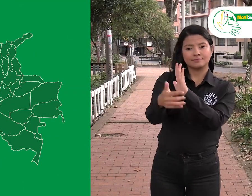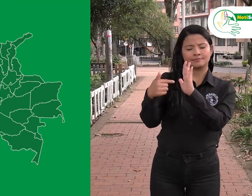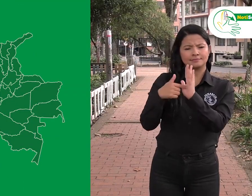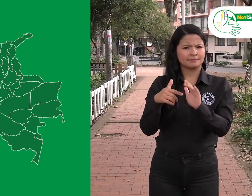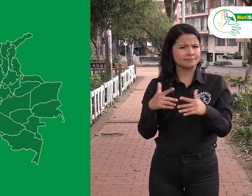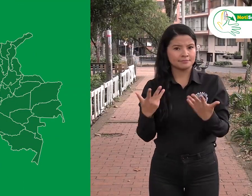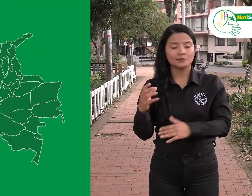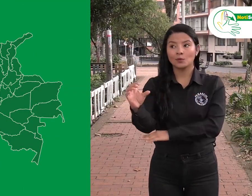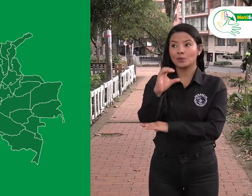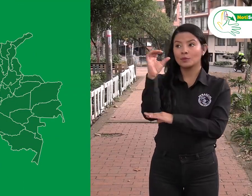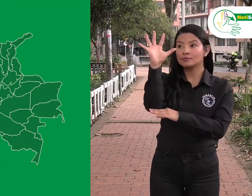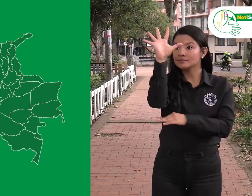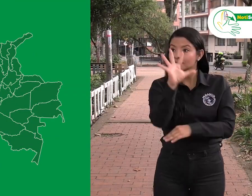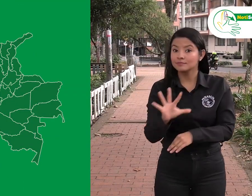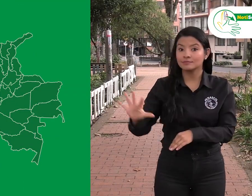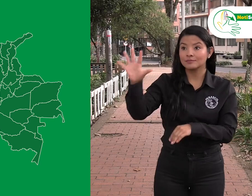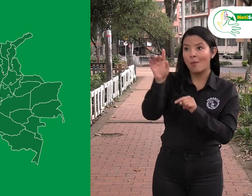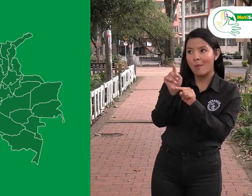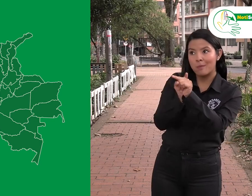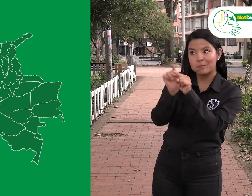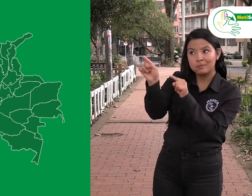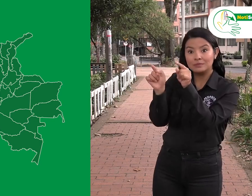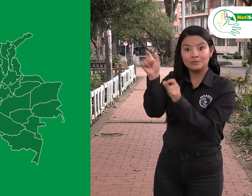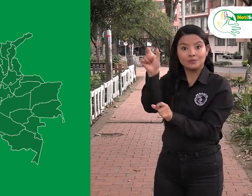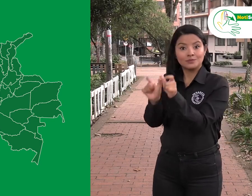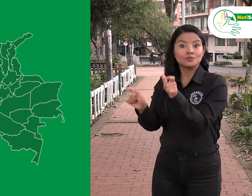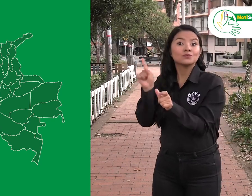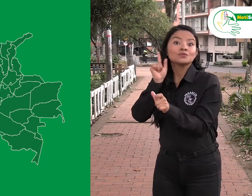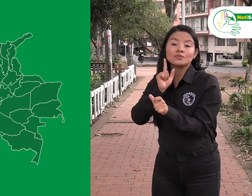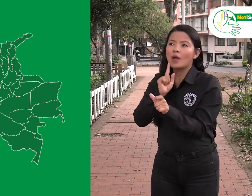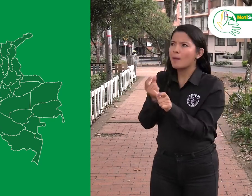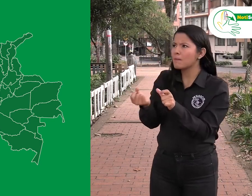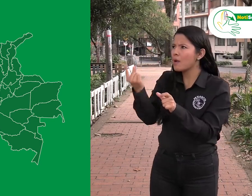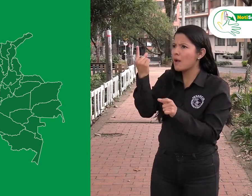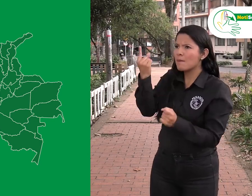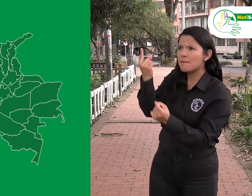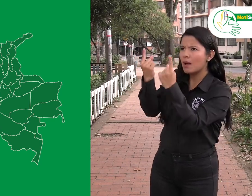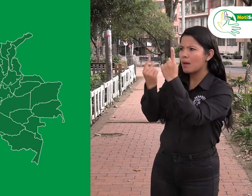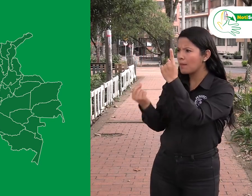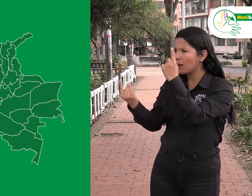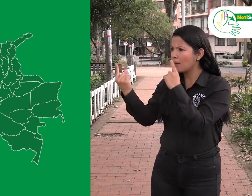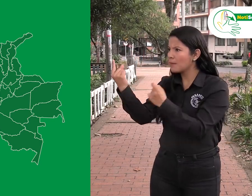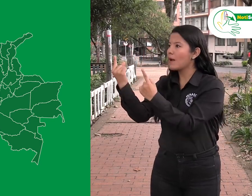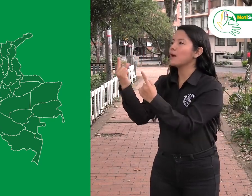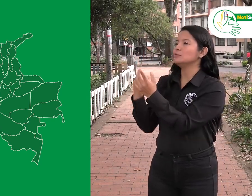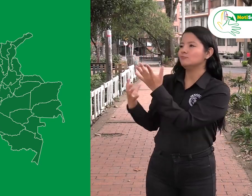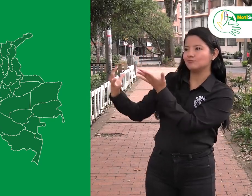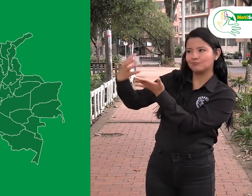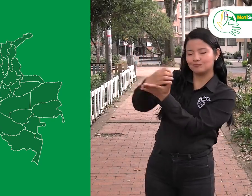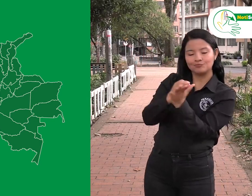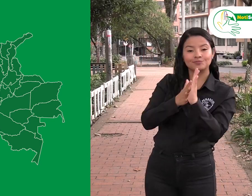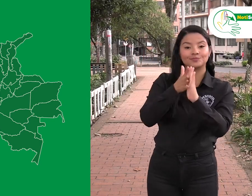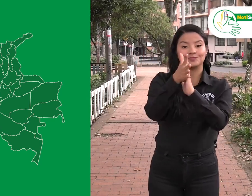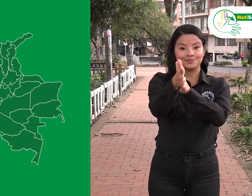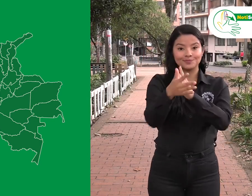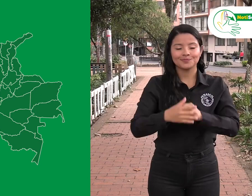Noticeñales es el espacio donde te informamos de los acontecimientos de las personas sordas en